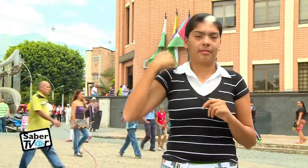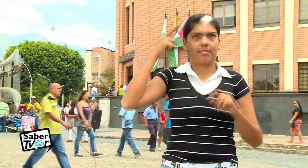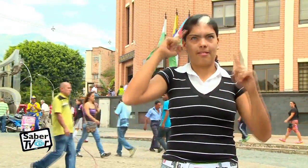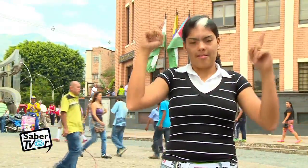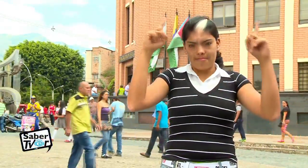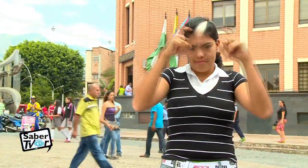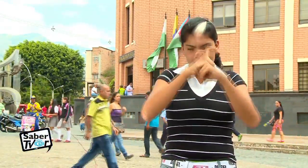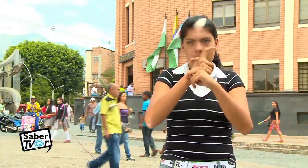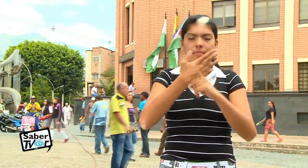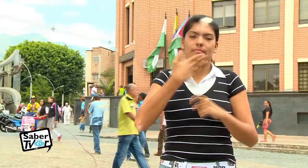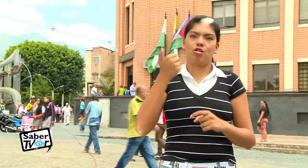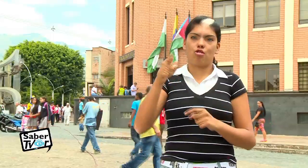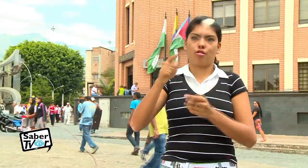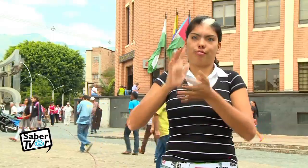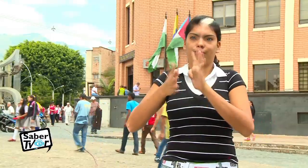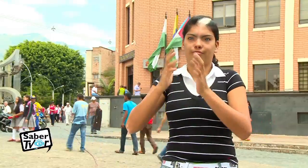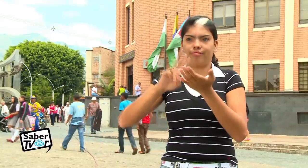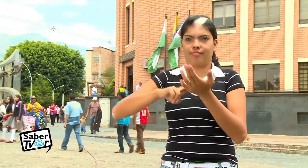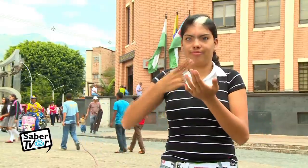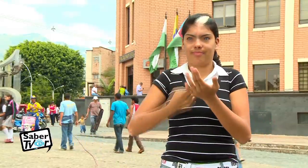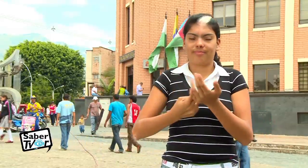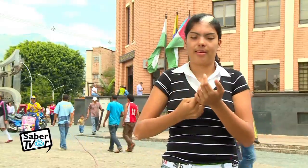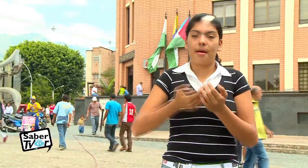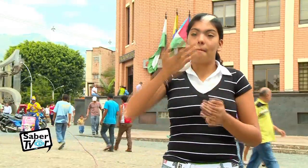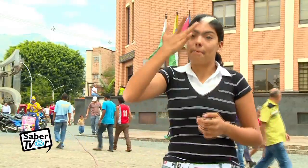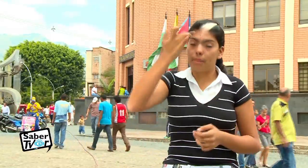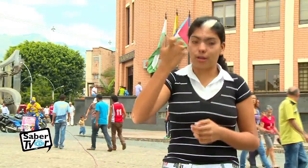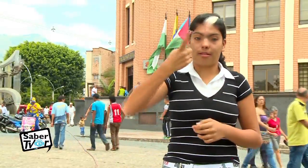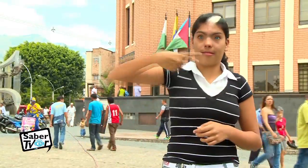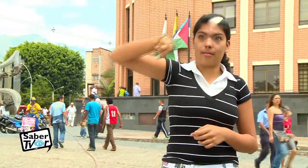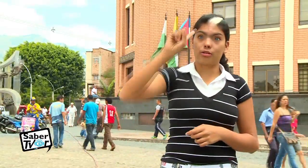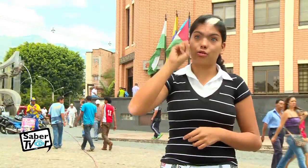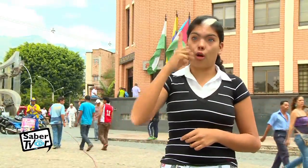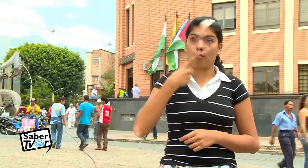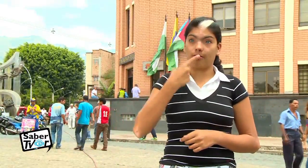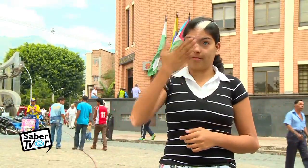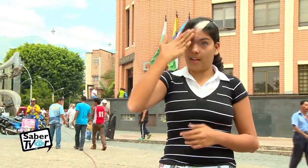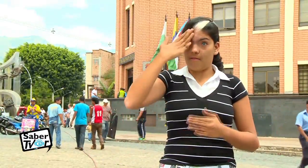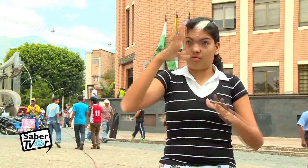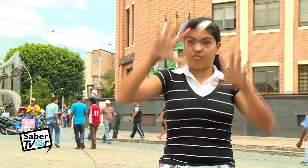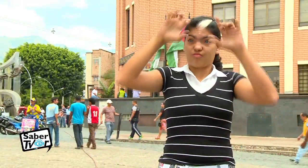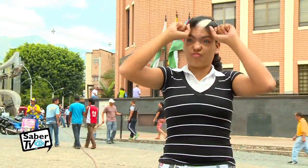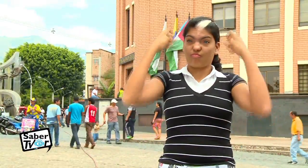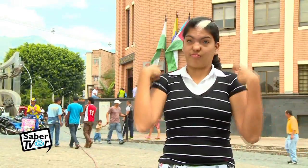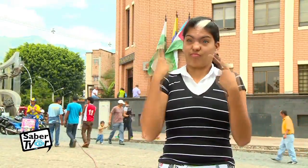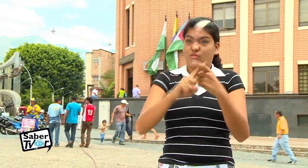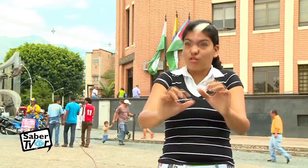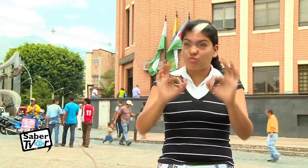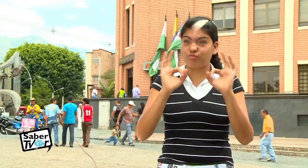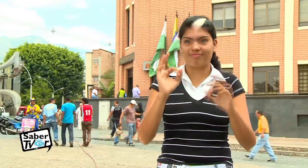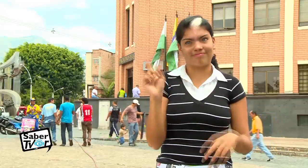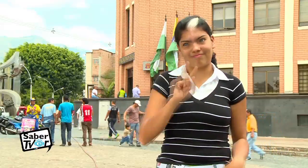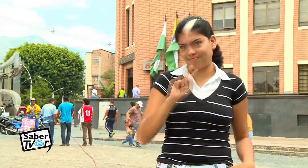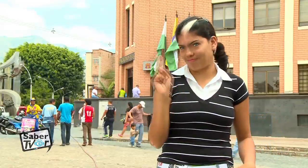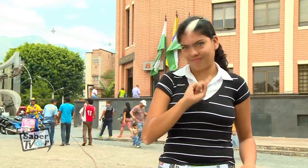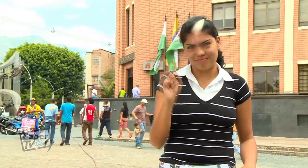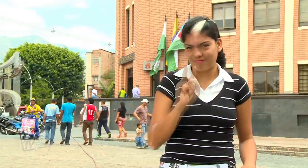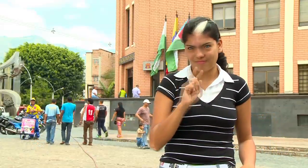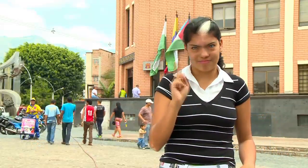prefiero el servicio de interpretación porque la generalidad de los sordos no tiene un fuerte manejo del español, ya que es nuestra segunda lengua.